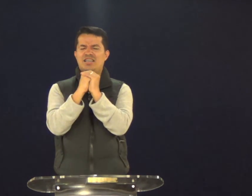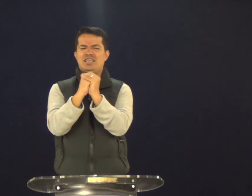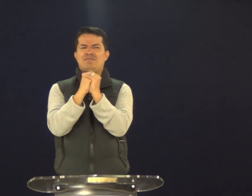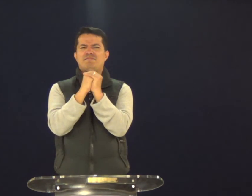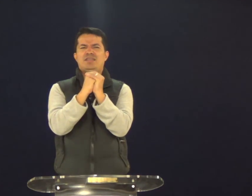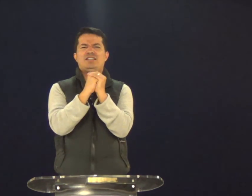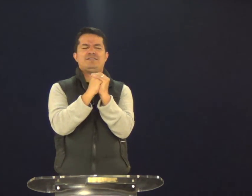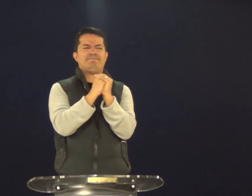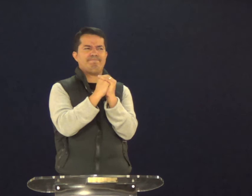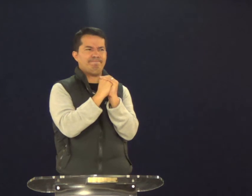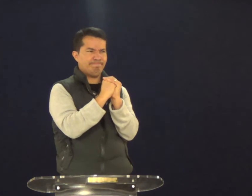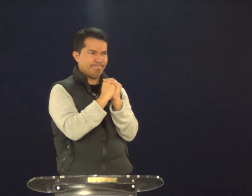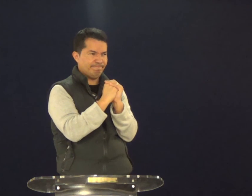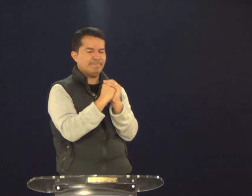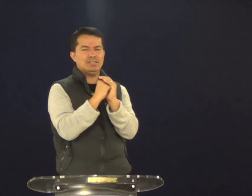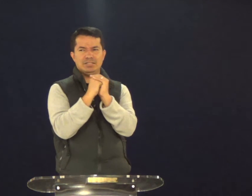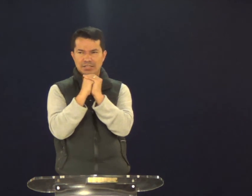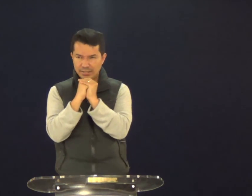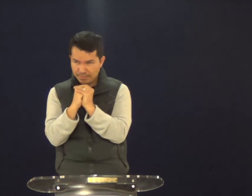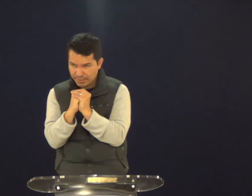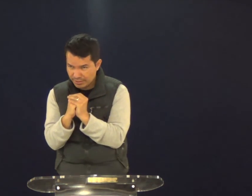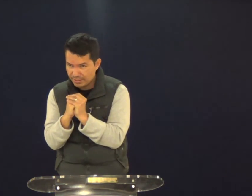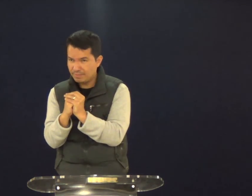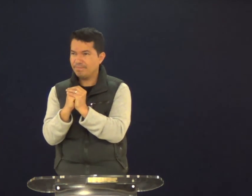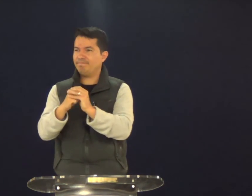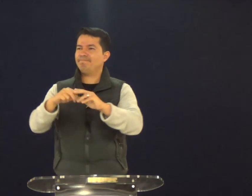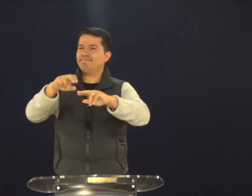Amém. Amém. Amém.